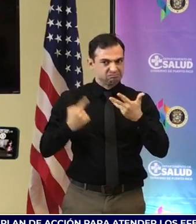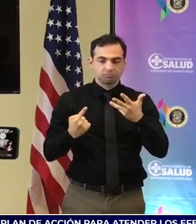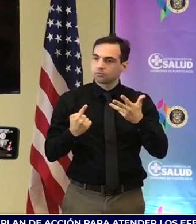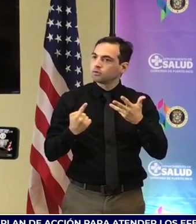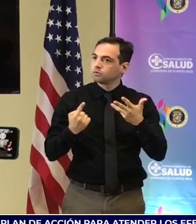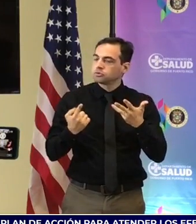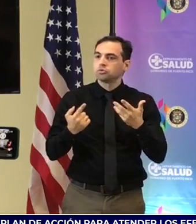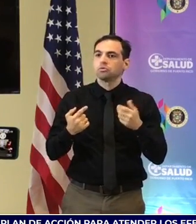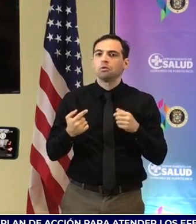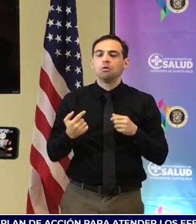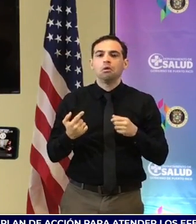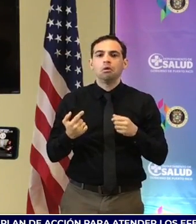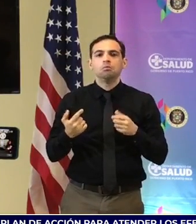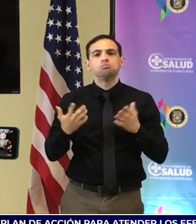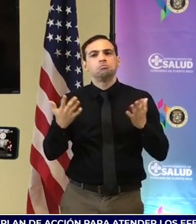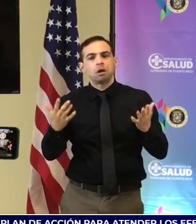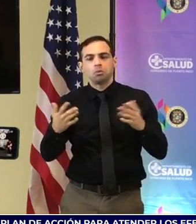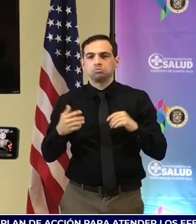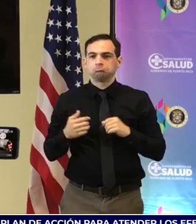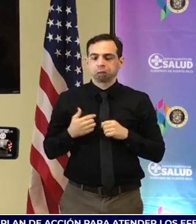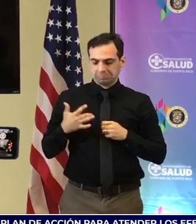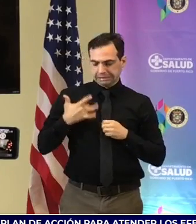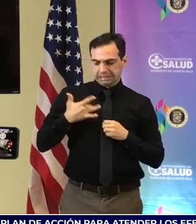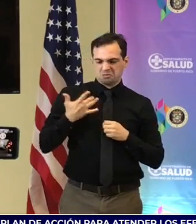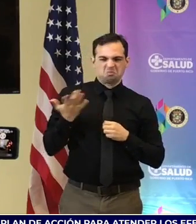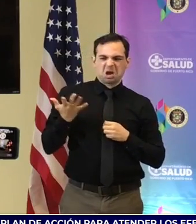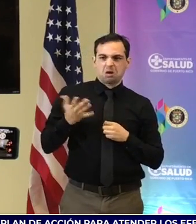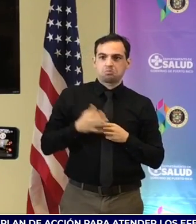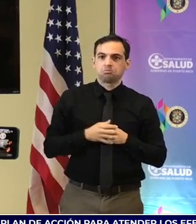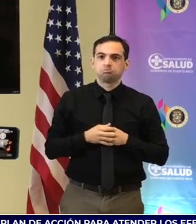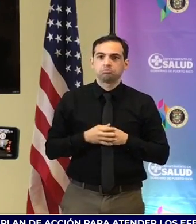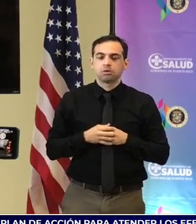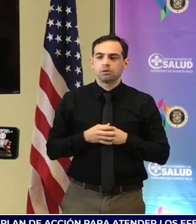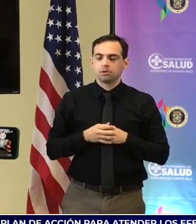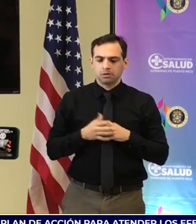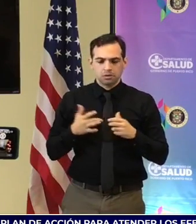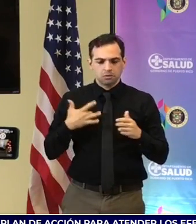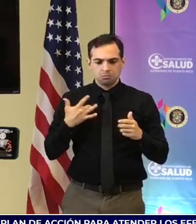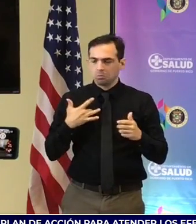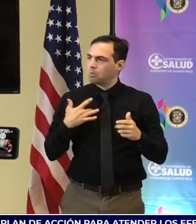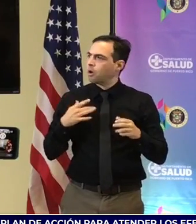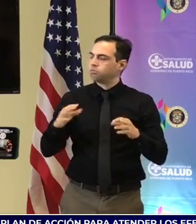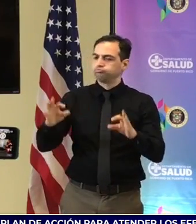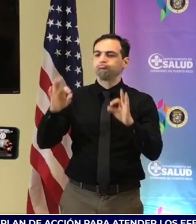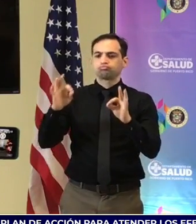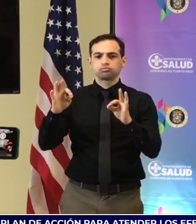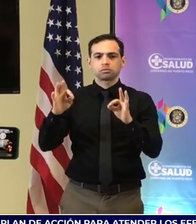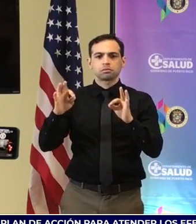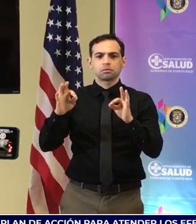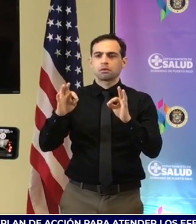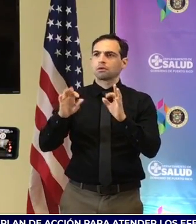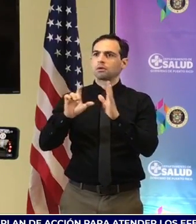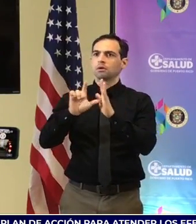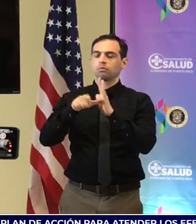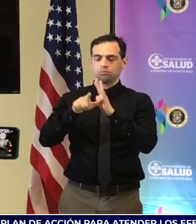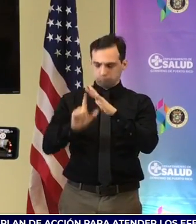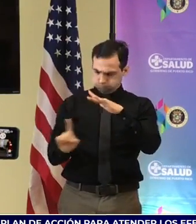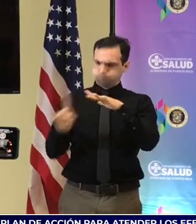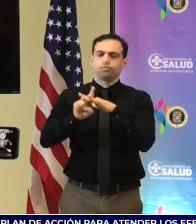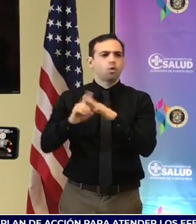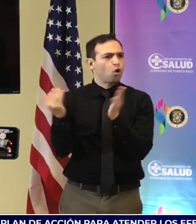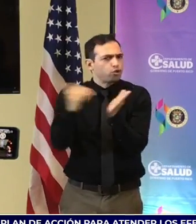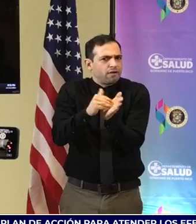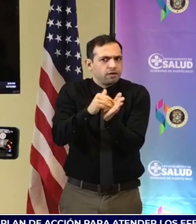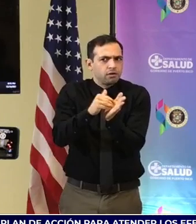necesariamente tienen que ser lineales, pueden incluir momentos de exacerbaciones y eventos en que aparentemente la